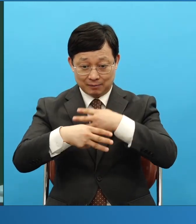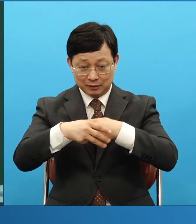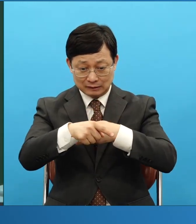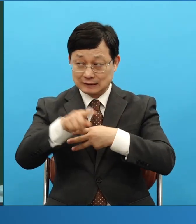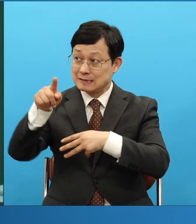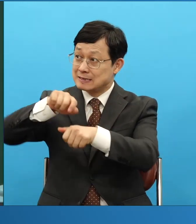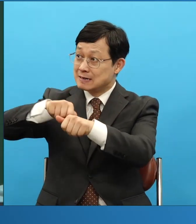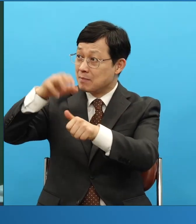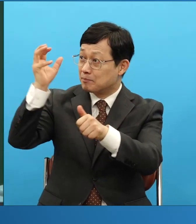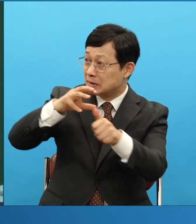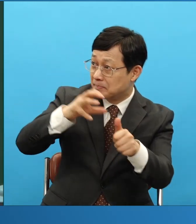여유 있게 하세요